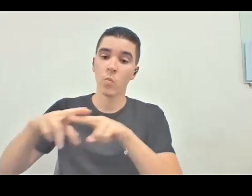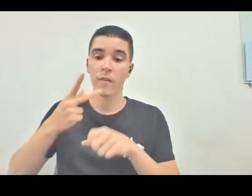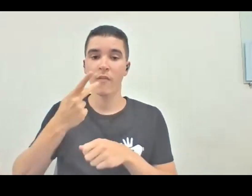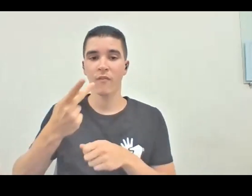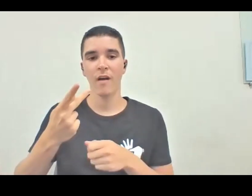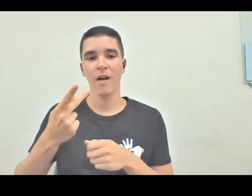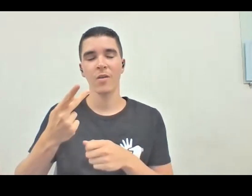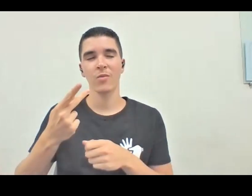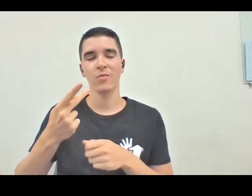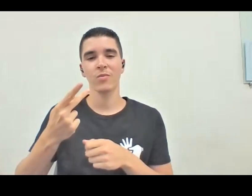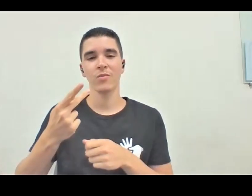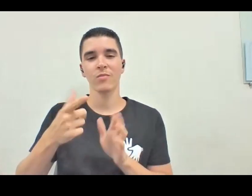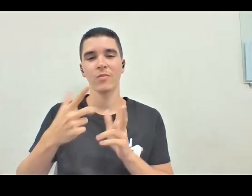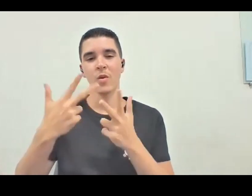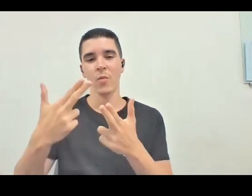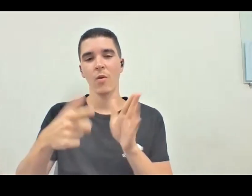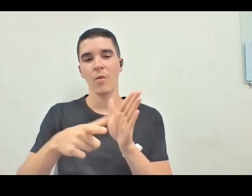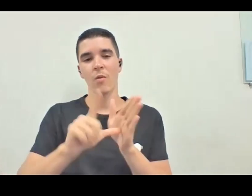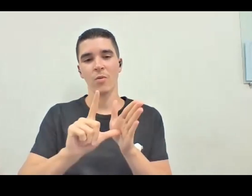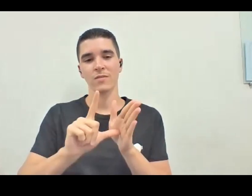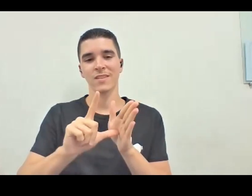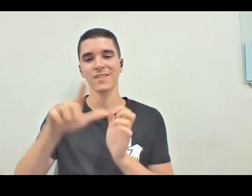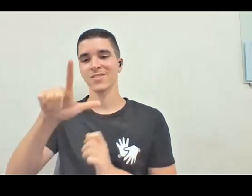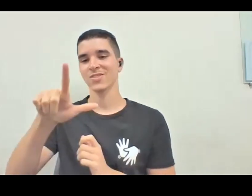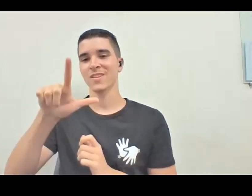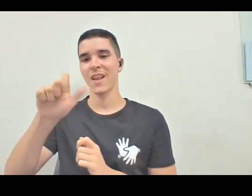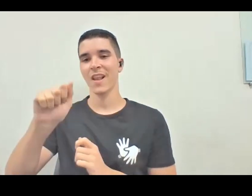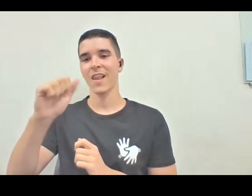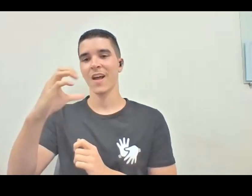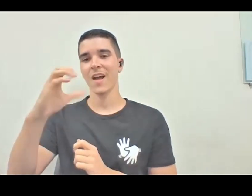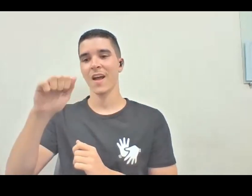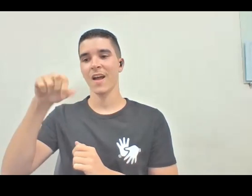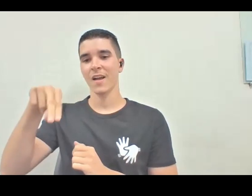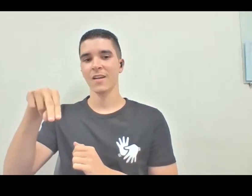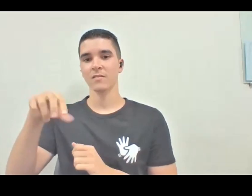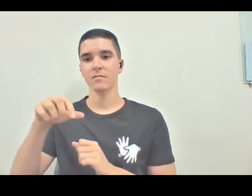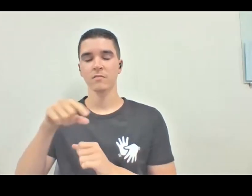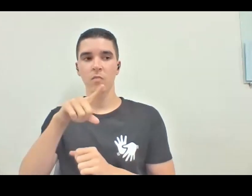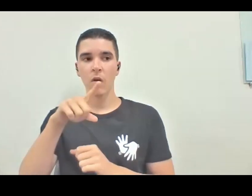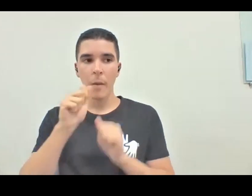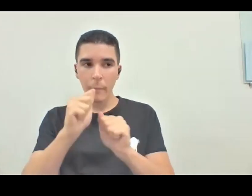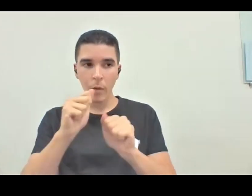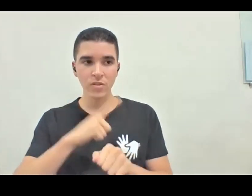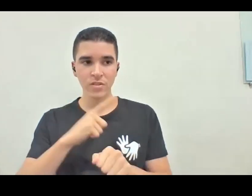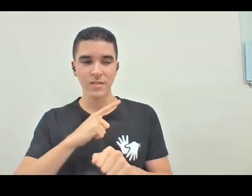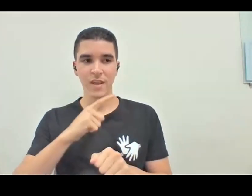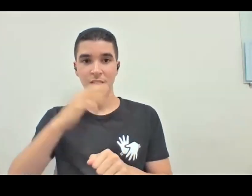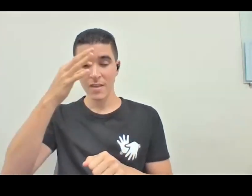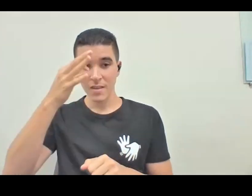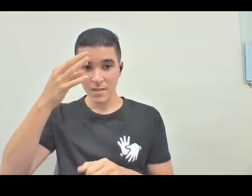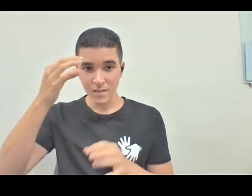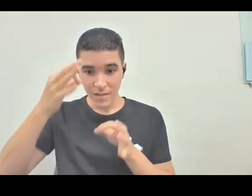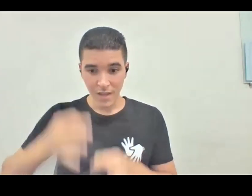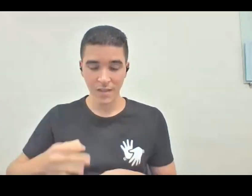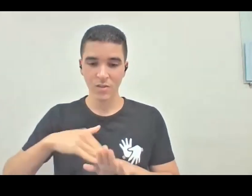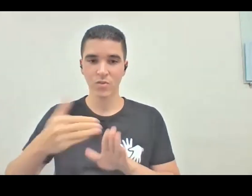né, quando eu falei de Lacan, que você pode ter certeza de tudo que disse, mas nunca vai ter certeza do que o outro escutou,